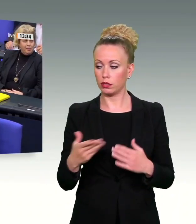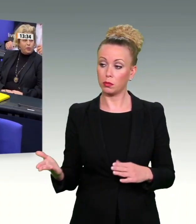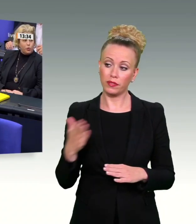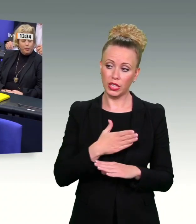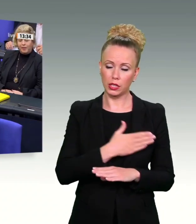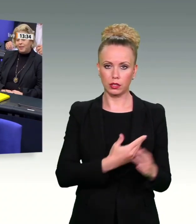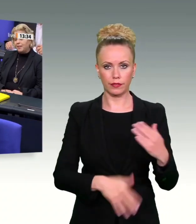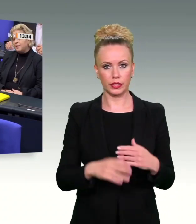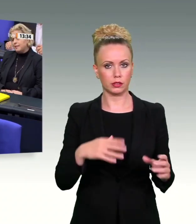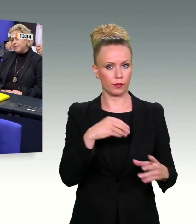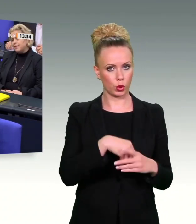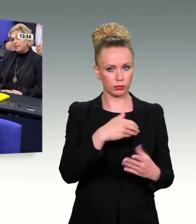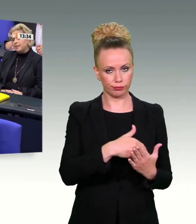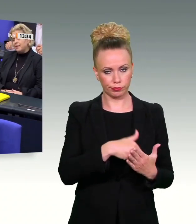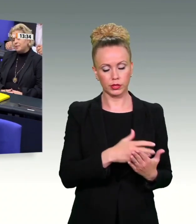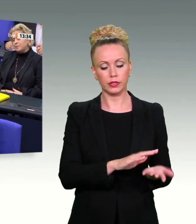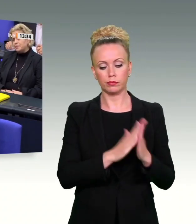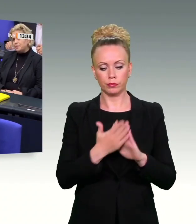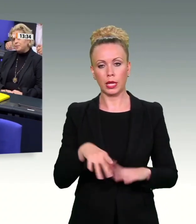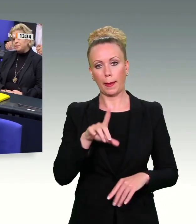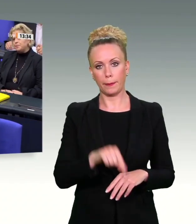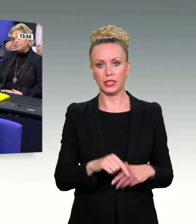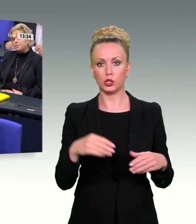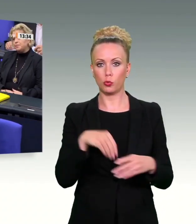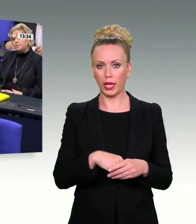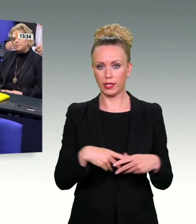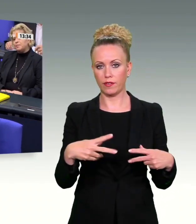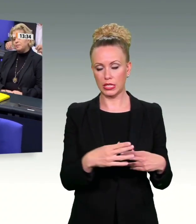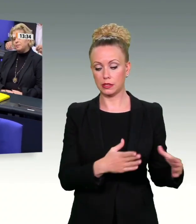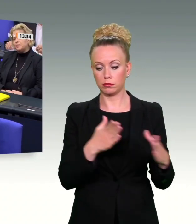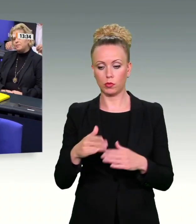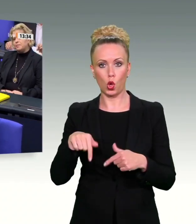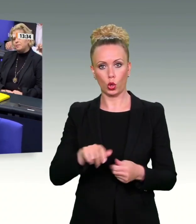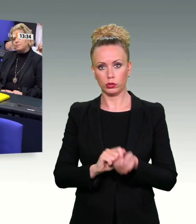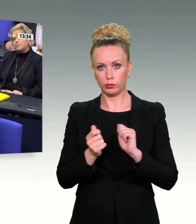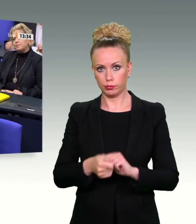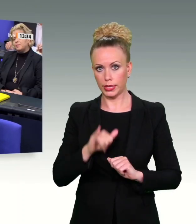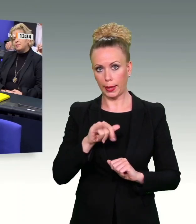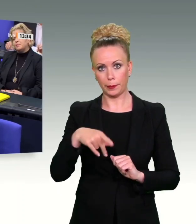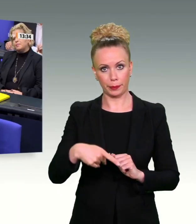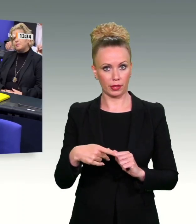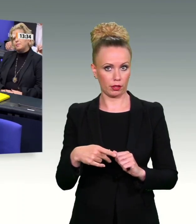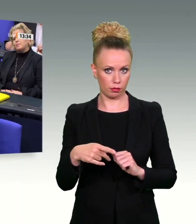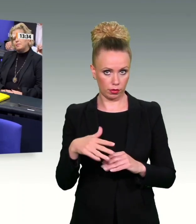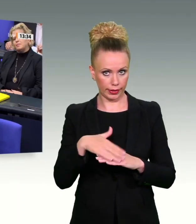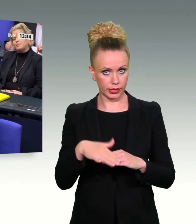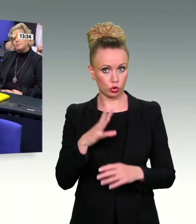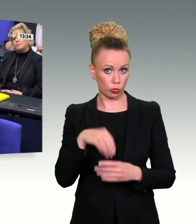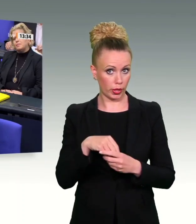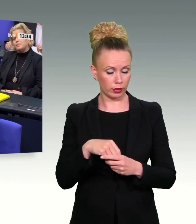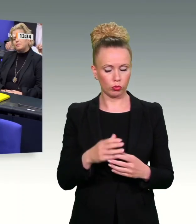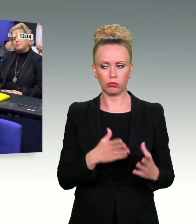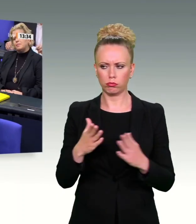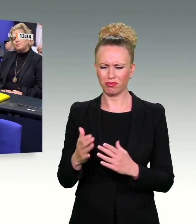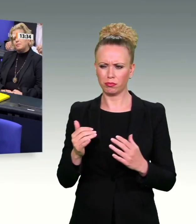die Mindestspeicherfrist gemacht. Heute nennen Sie es IP-Adressspeicherung. Am Ende muss ich Sie wirklich fragen, warum